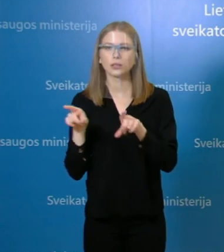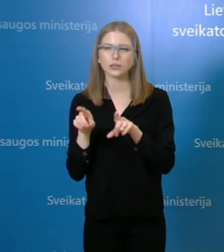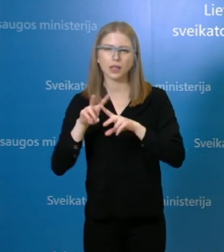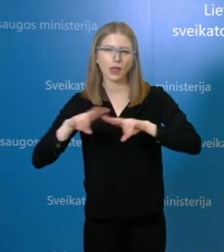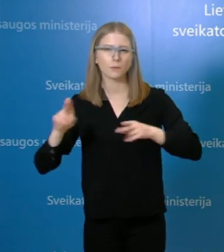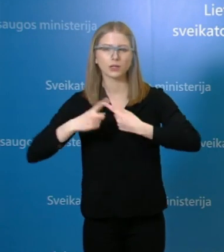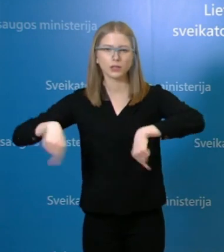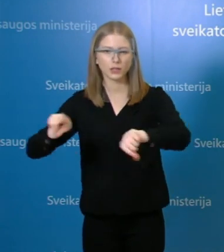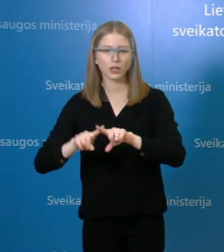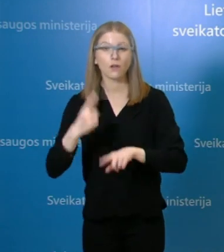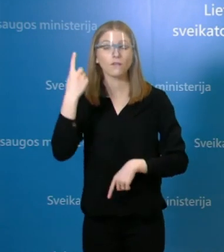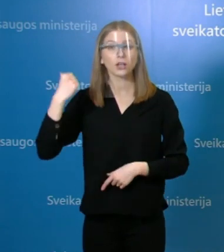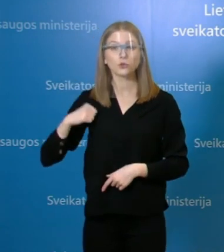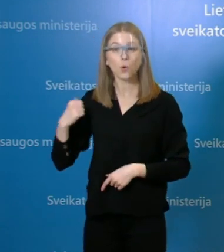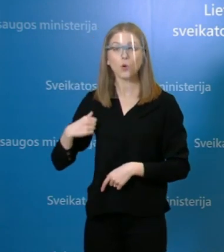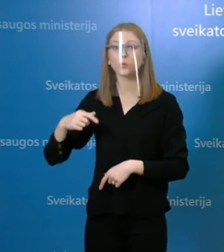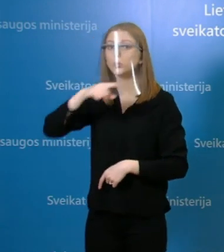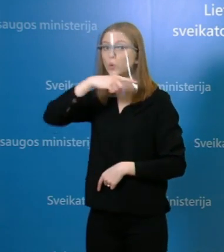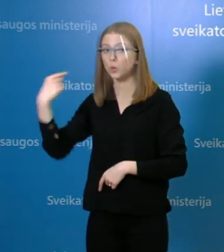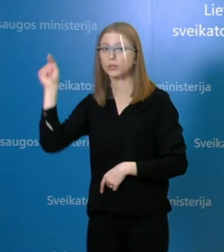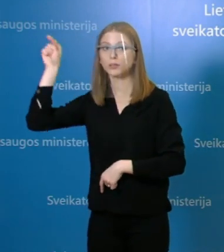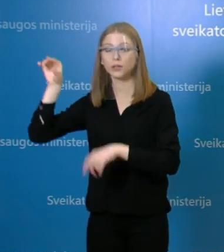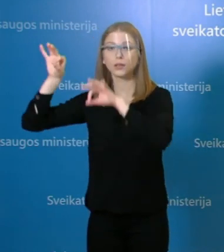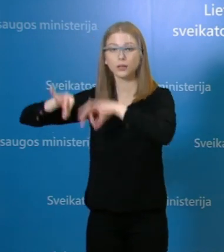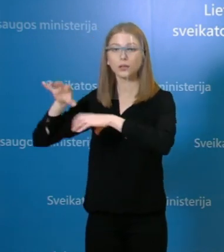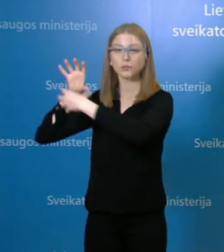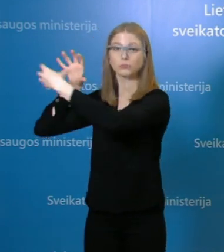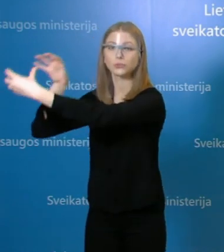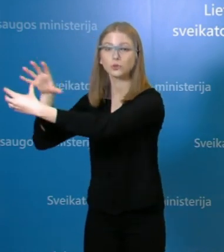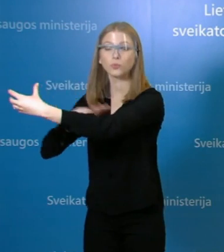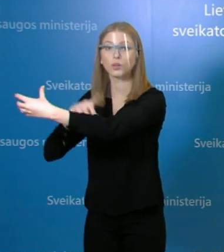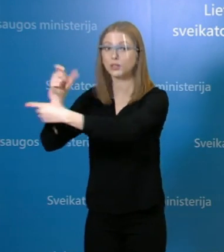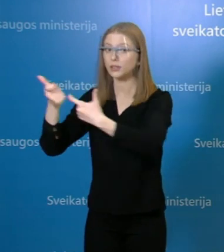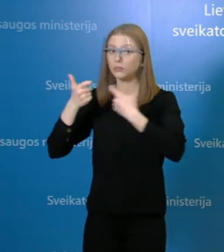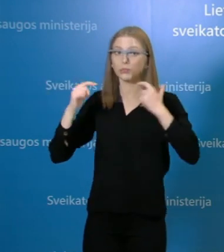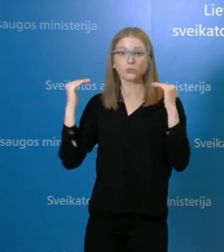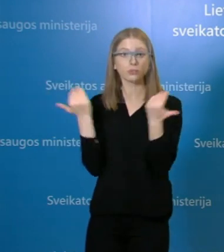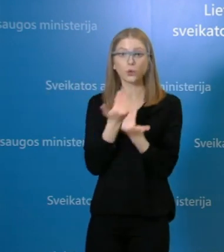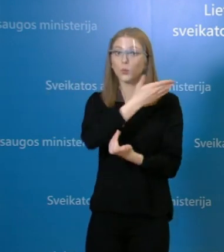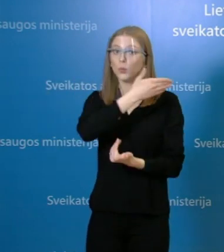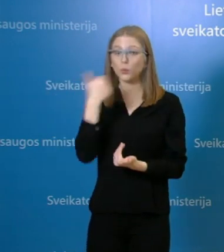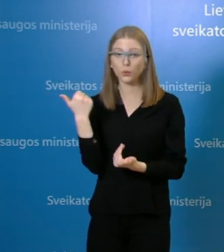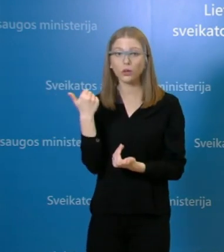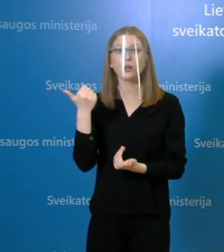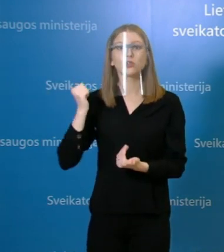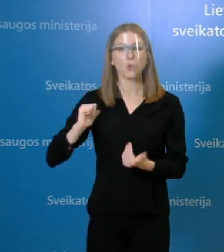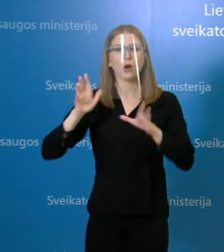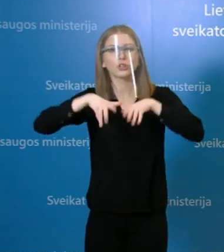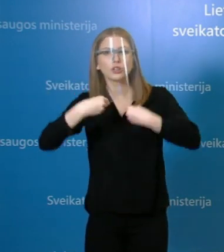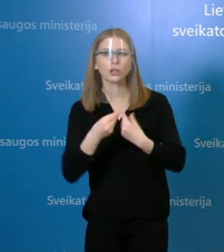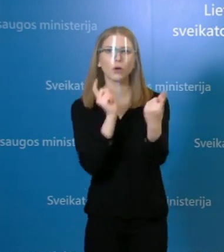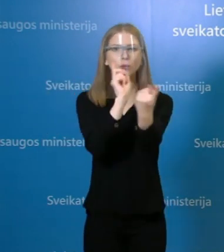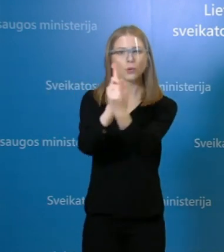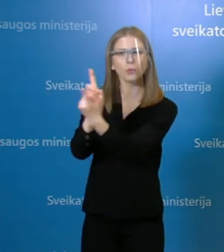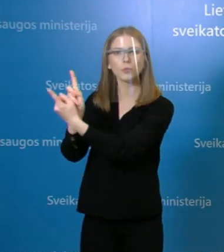Rusijos grįžusiu tolimųjų reisų vairuotojų, kuris nesilaikia izolacijos reikalavimų ir susitiko su artimaisiais. Tai vieną atvejį aš